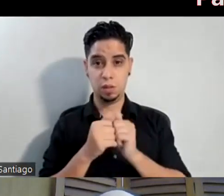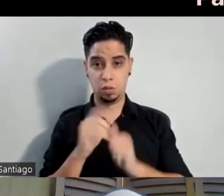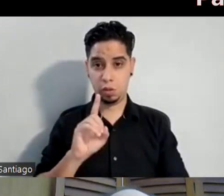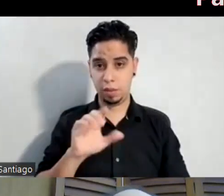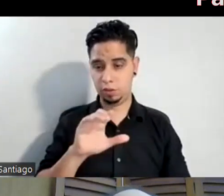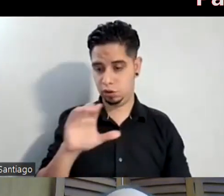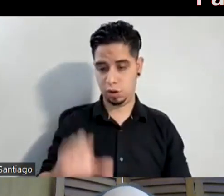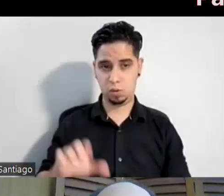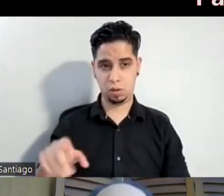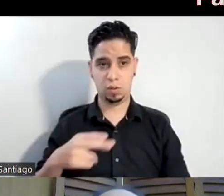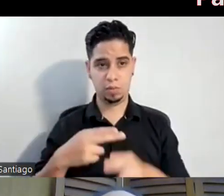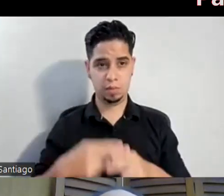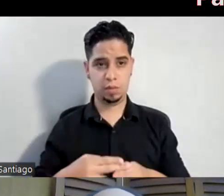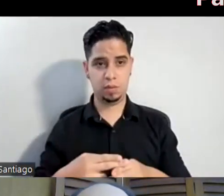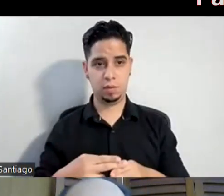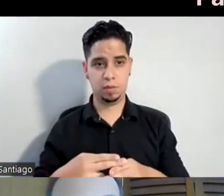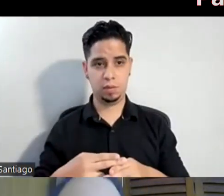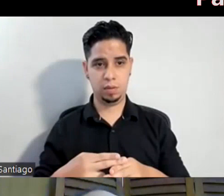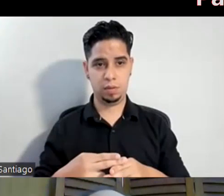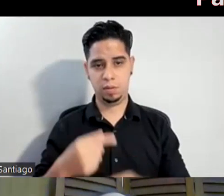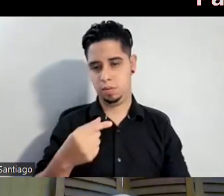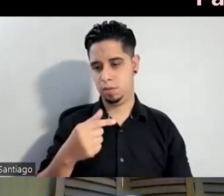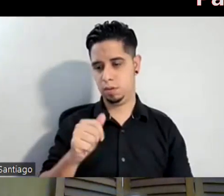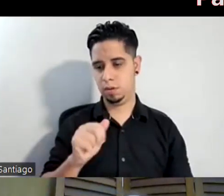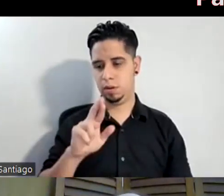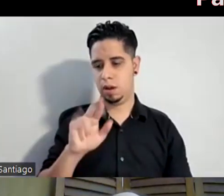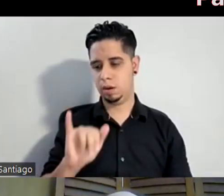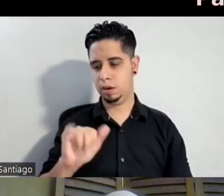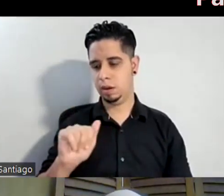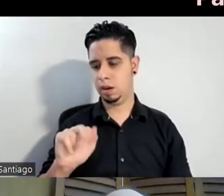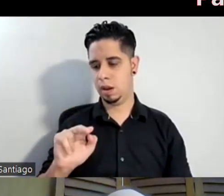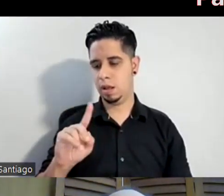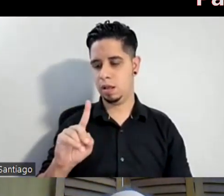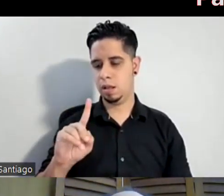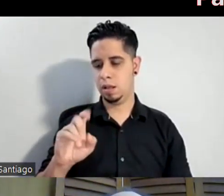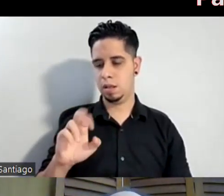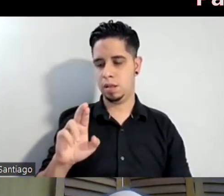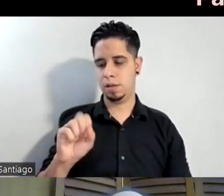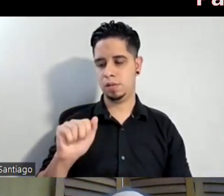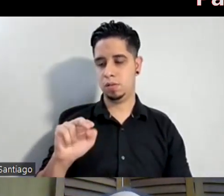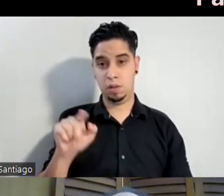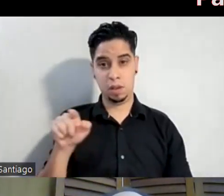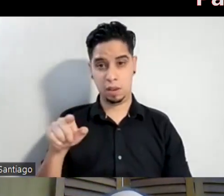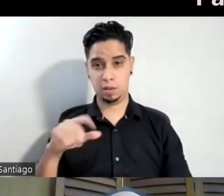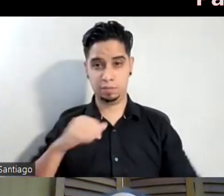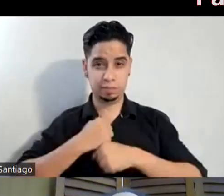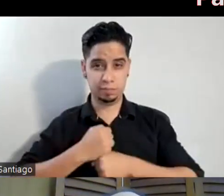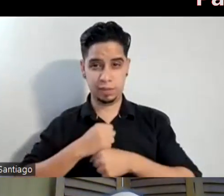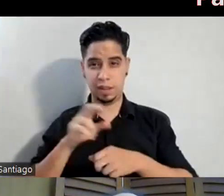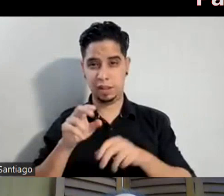llamaba como Gary Anderson. Esa es... A él le debemos el simbolito. El simbolito. Pero realmente